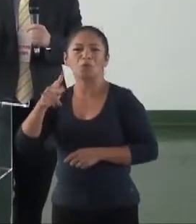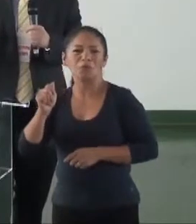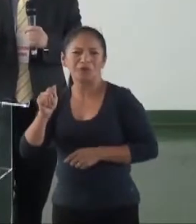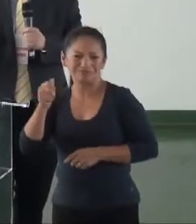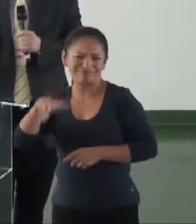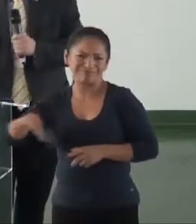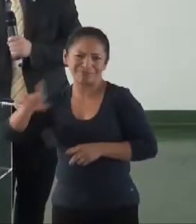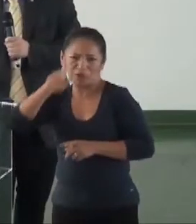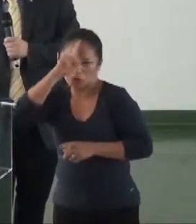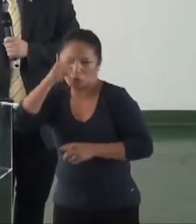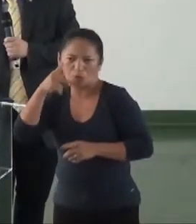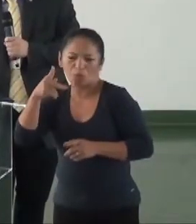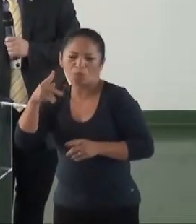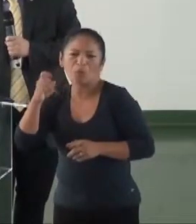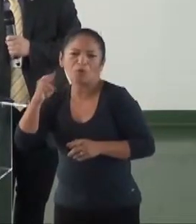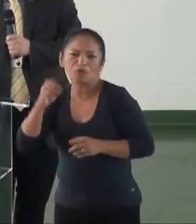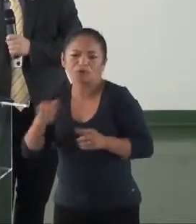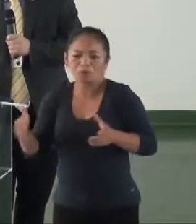unidade, numa policlina.